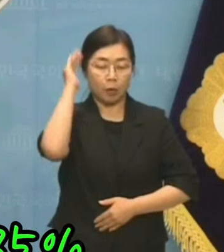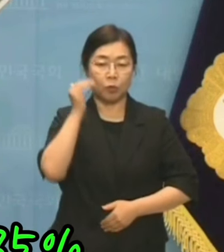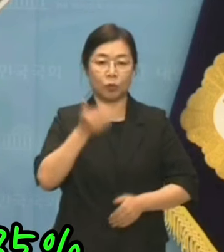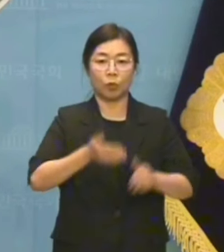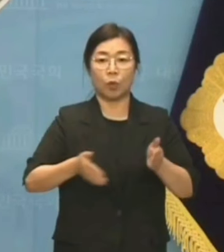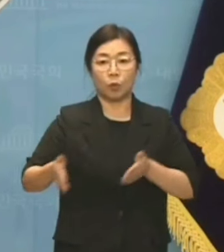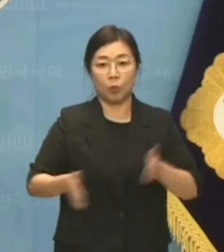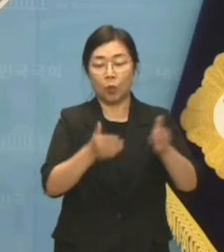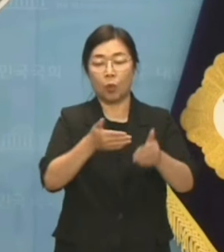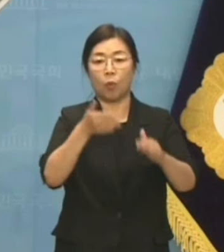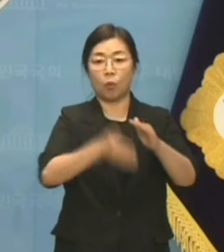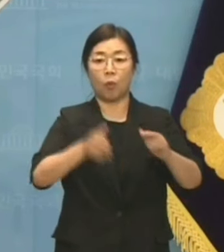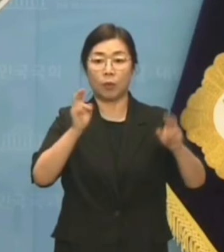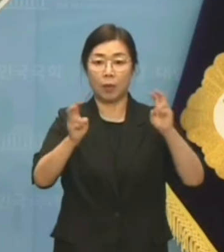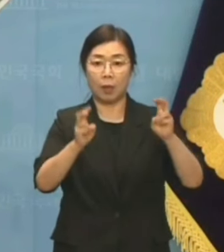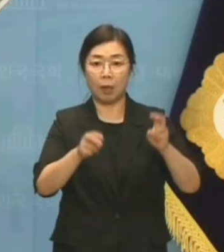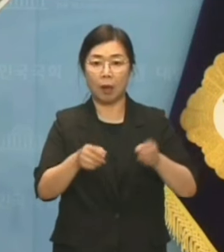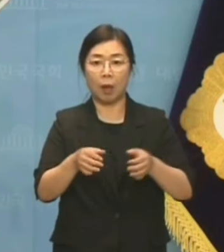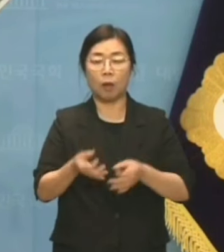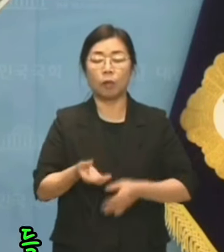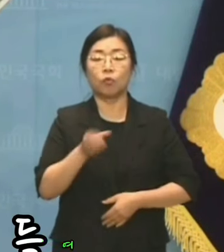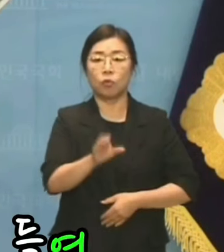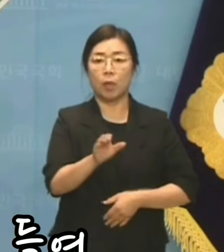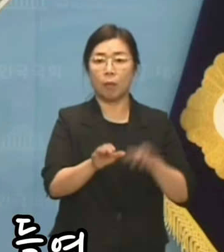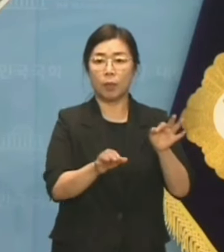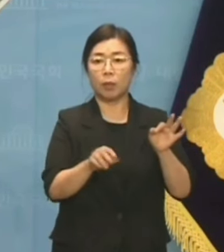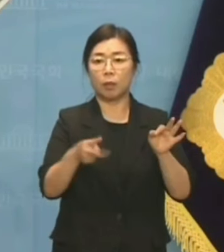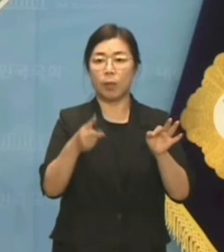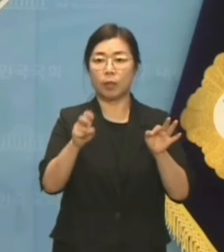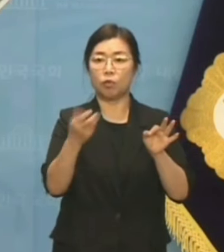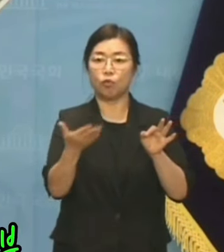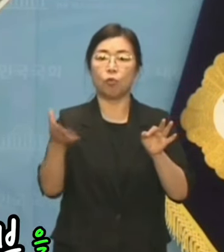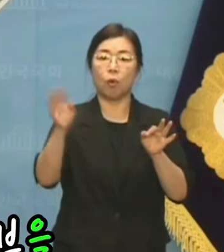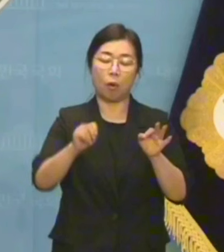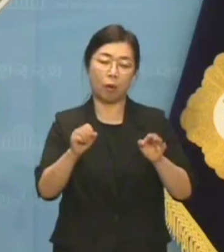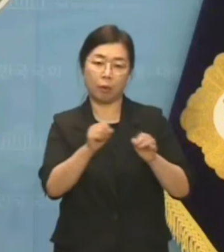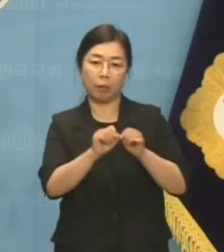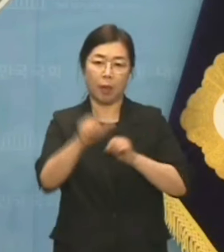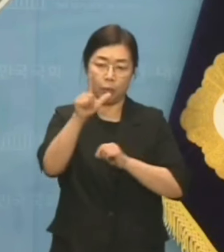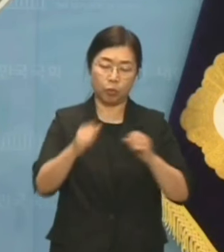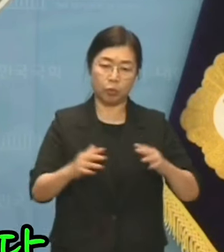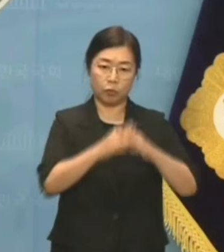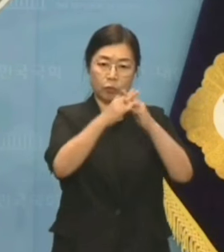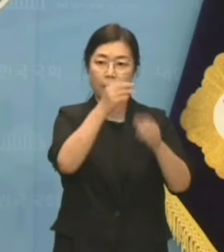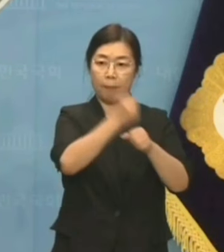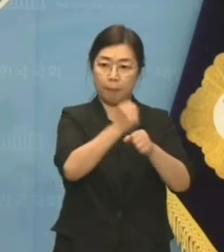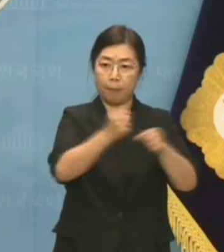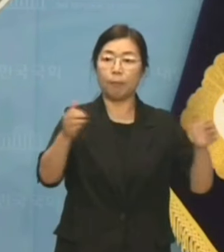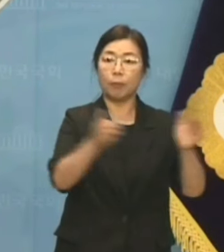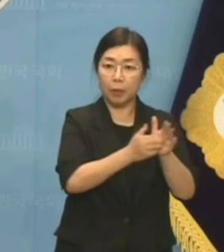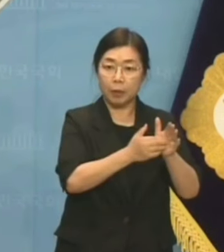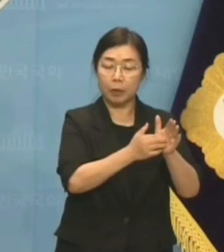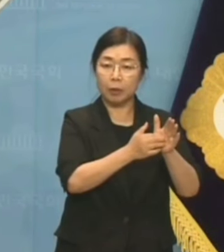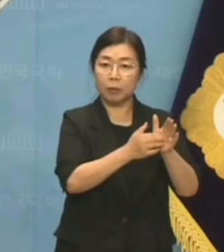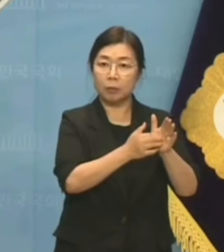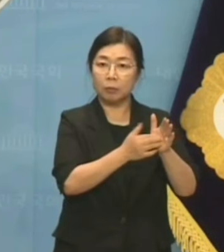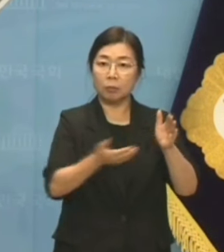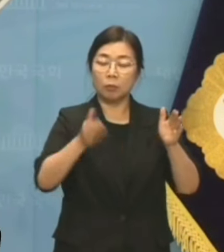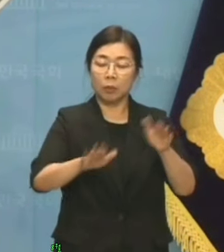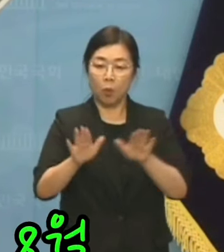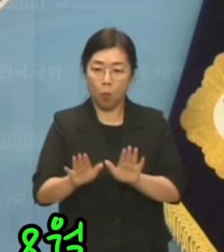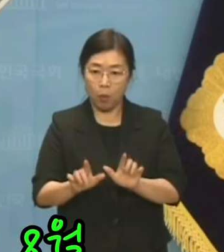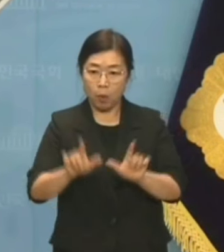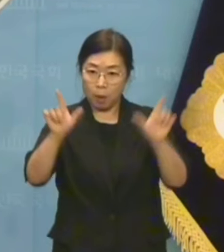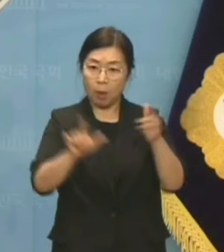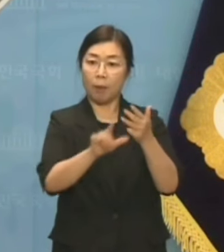85%인 229억 원을 들여 시설 대부분을 구축했습니다. 그런데